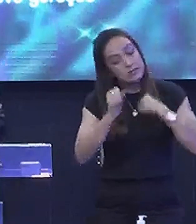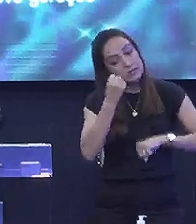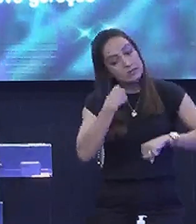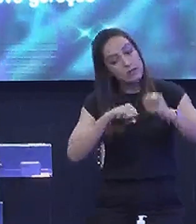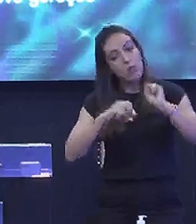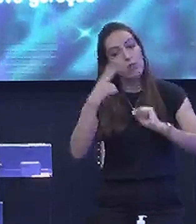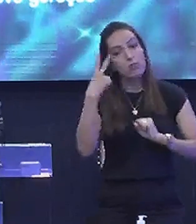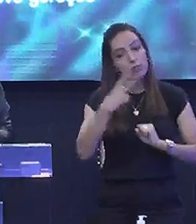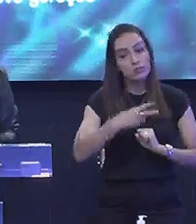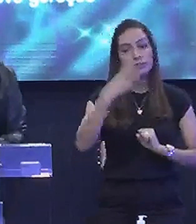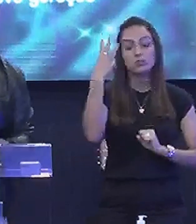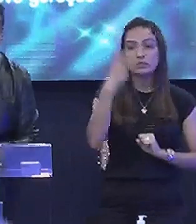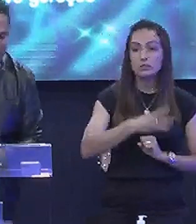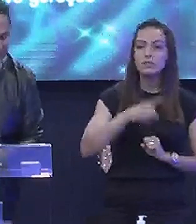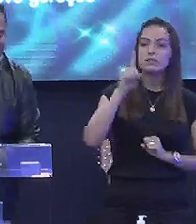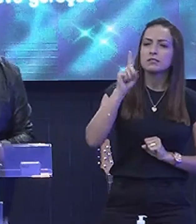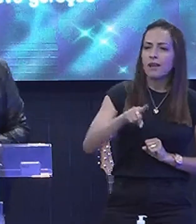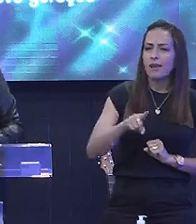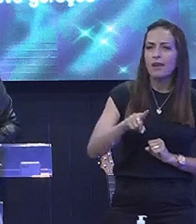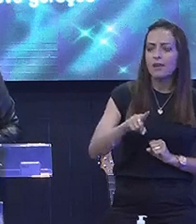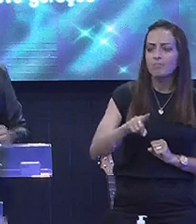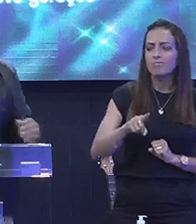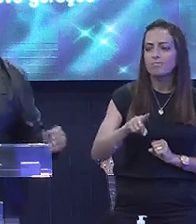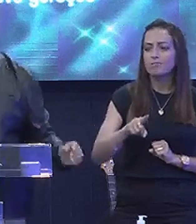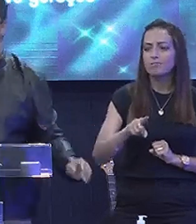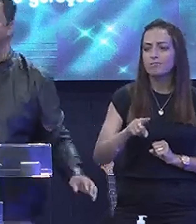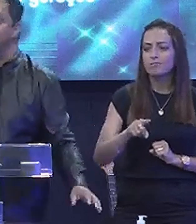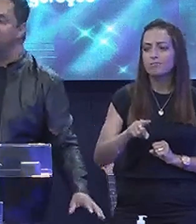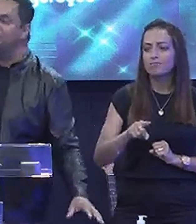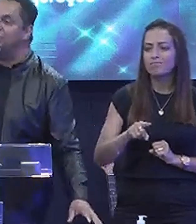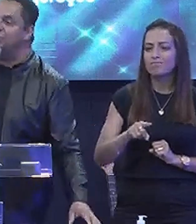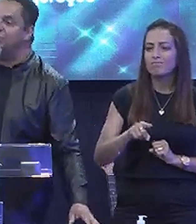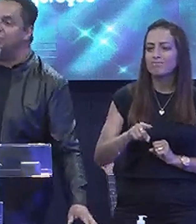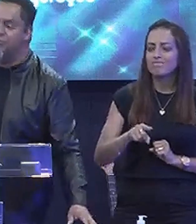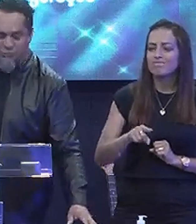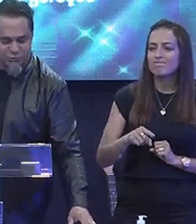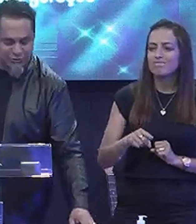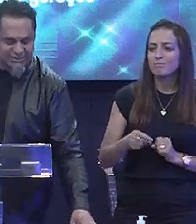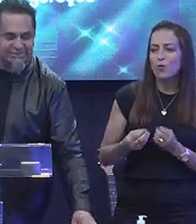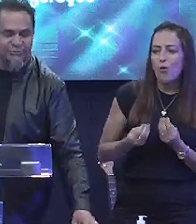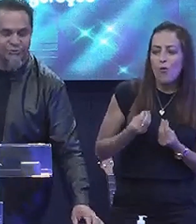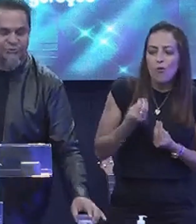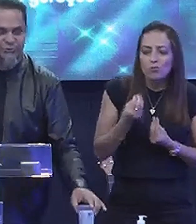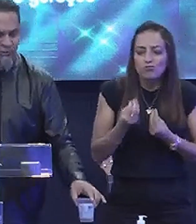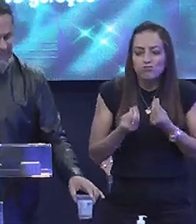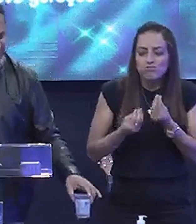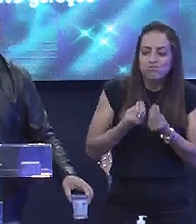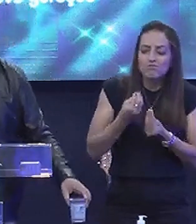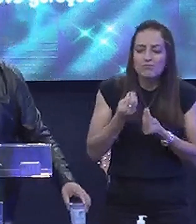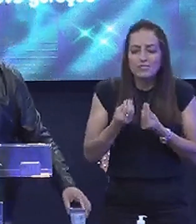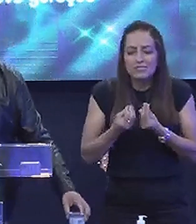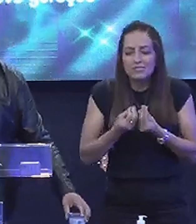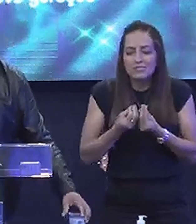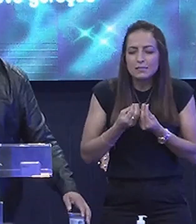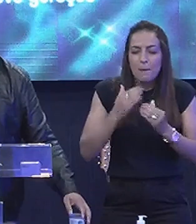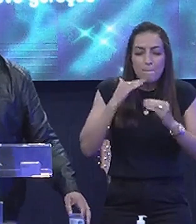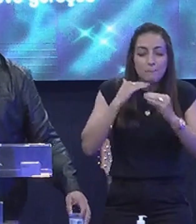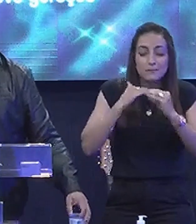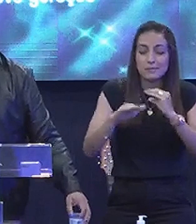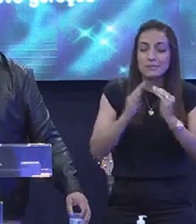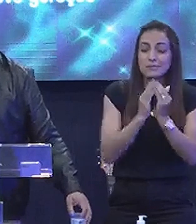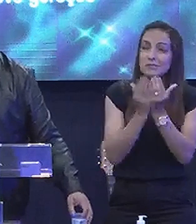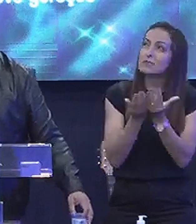É sem sombra de dúvidas Uma das passagens